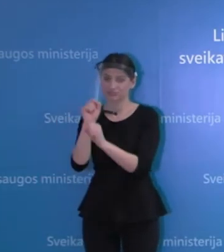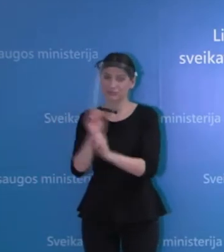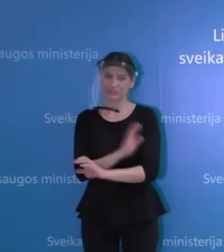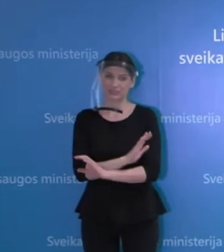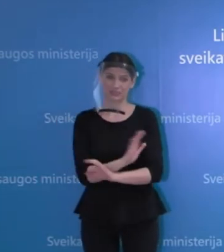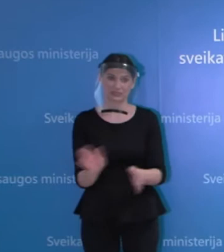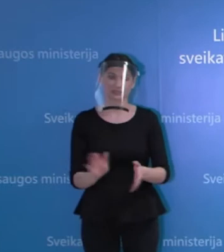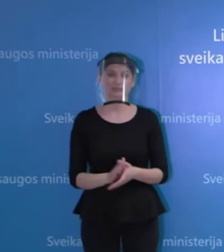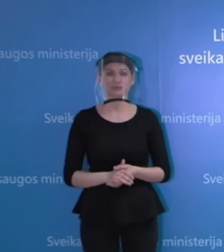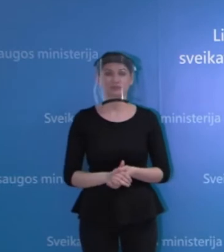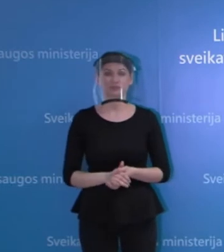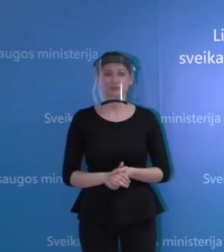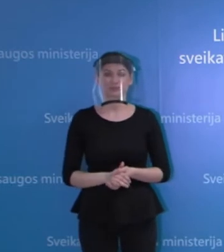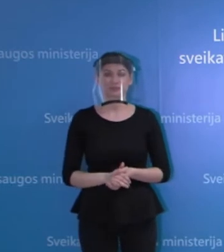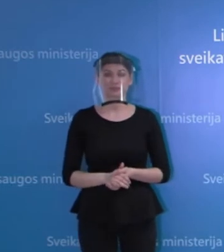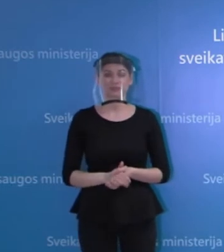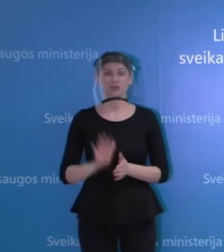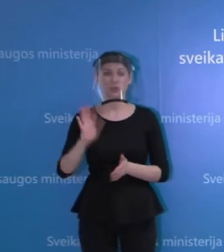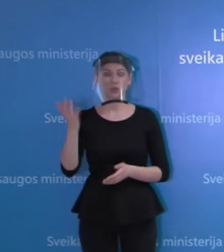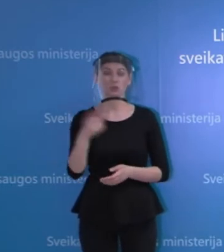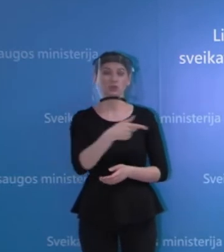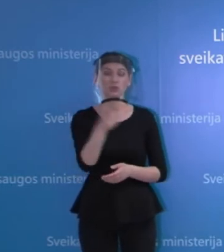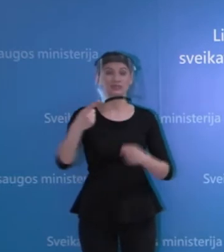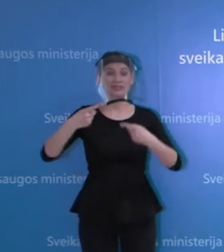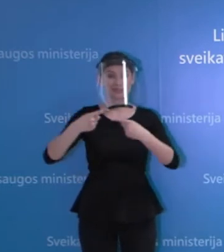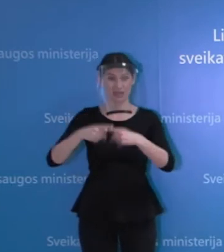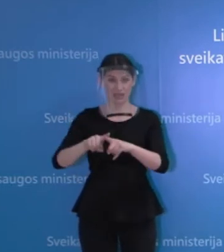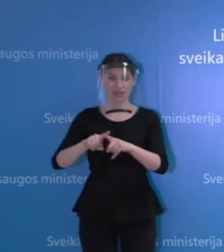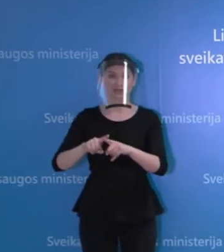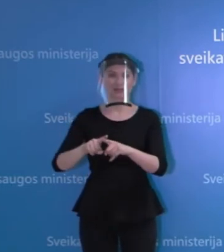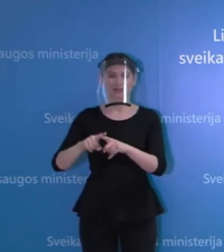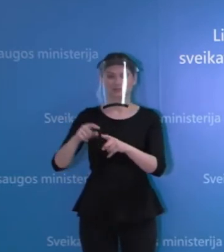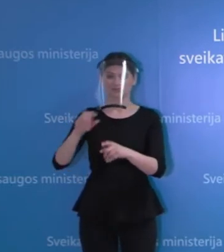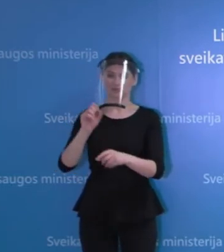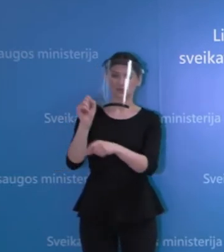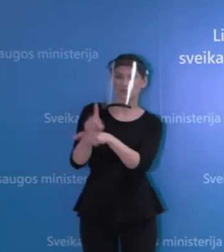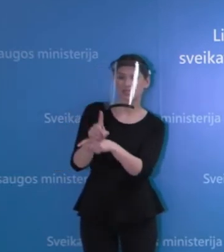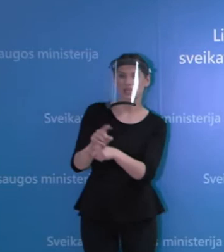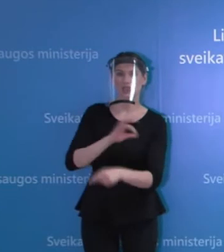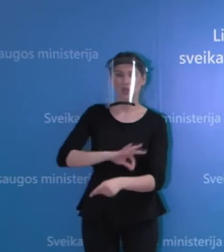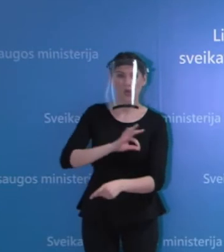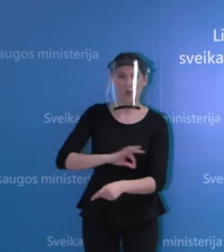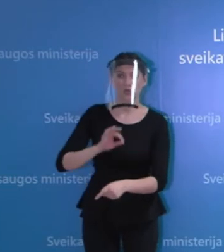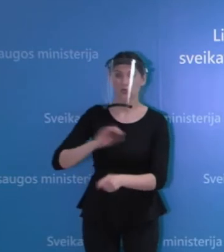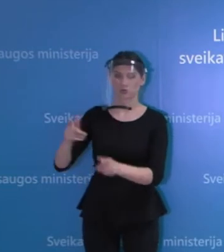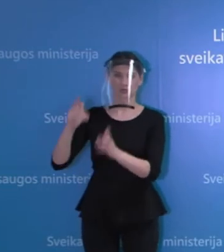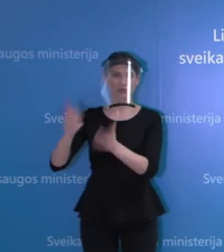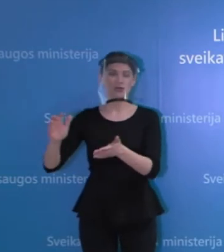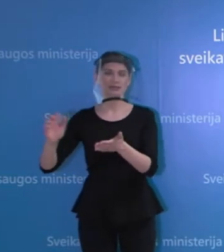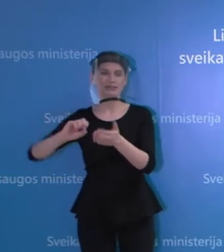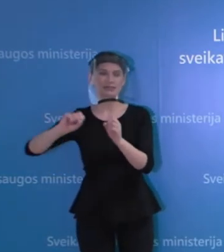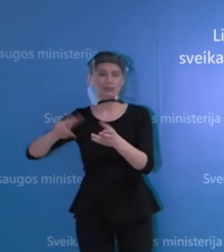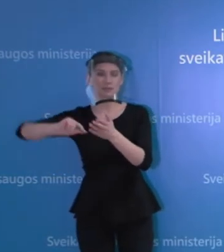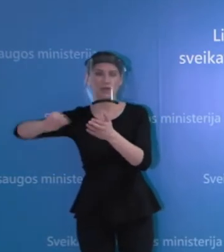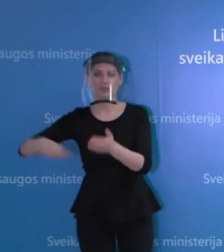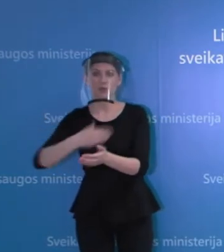efekto, bet naudojantis tam tikrą įrangą, kuri nėra akredituota ir patikrinta, tikrai niekas negali užtikrinti, kad jūs